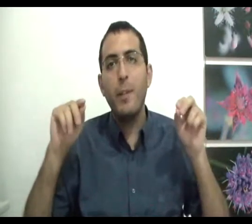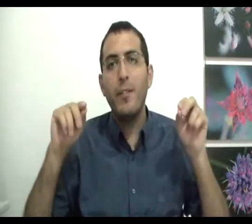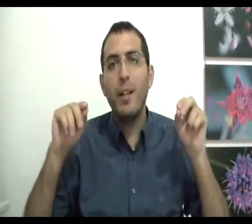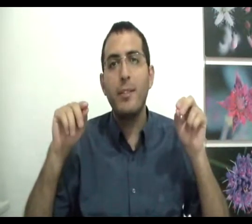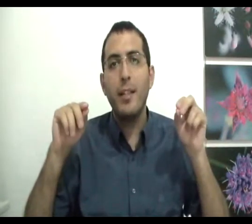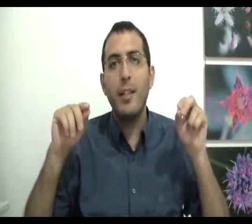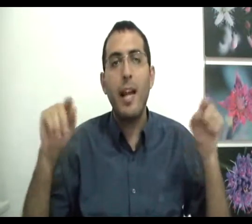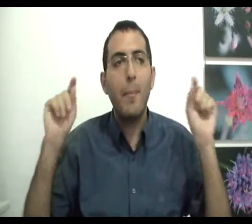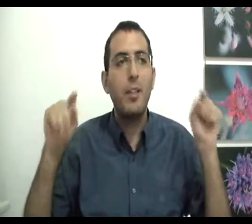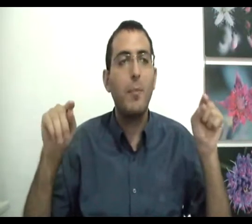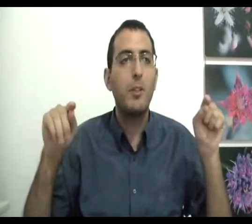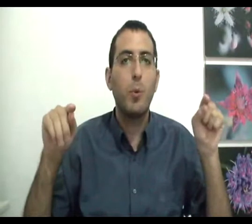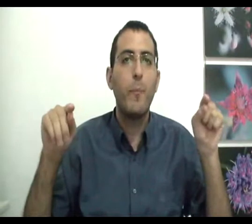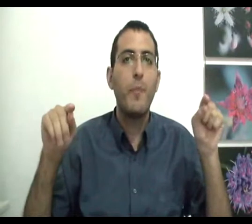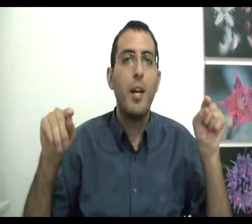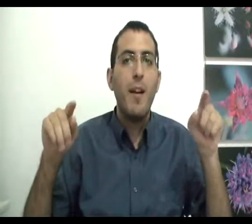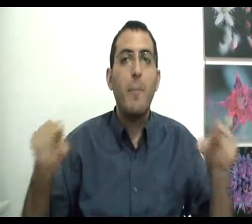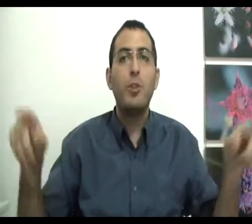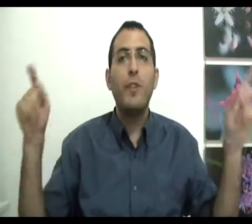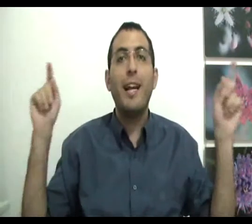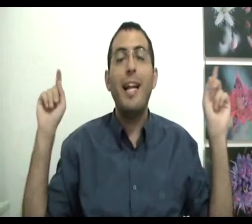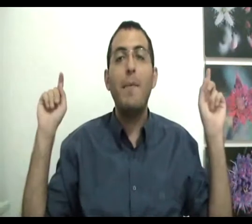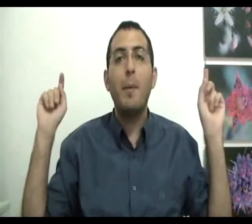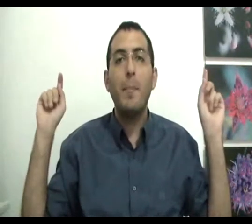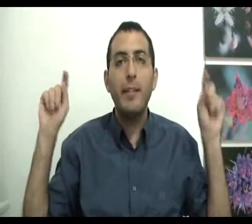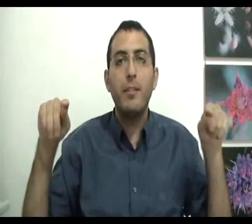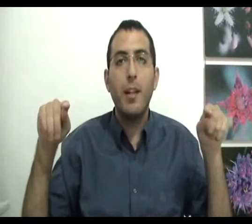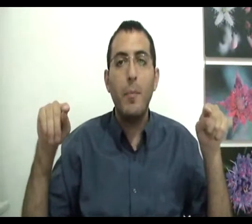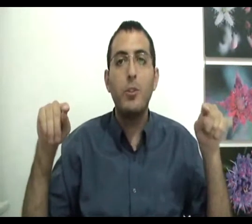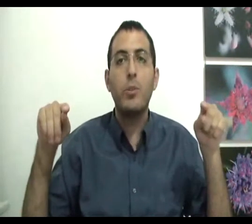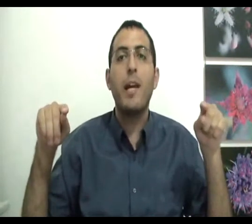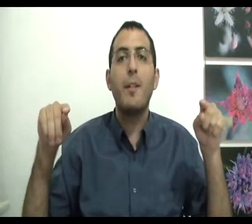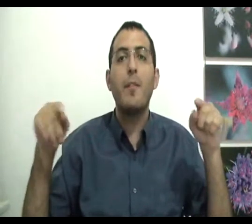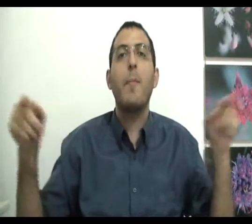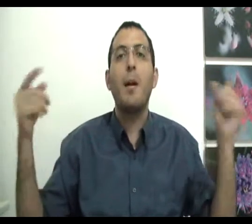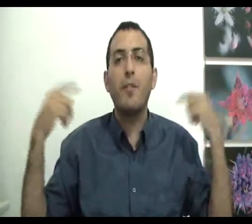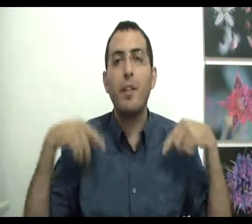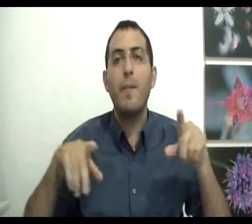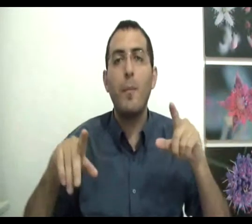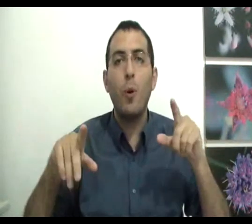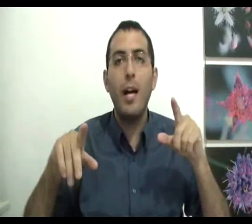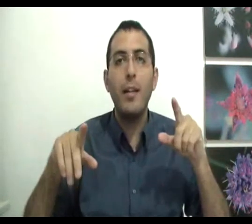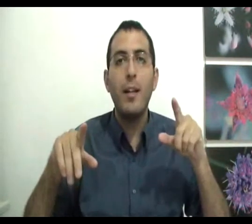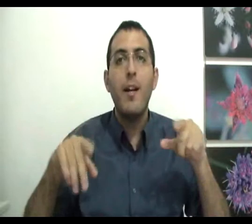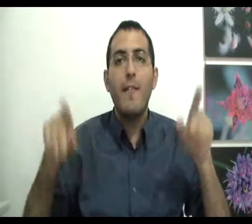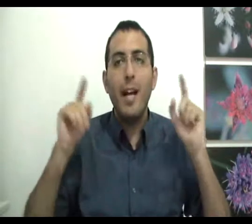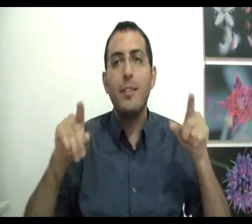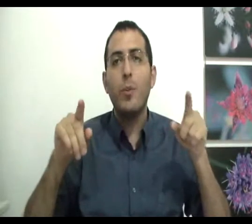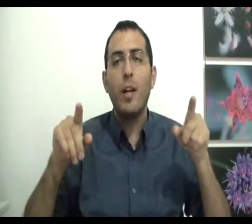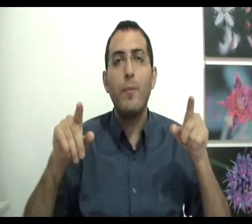בדבר הזה יהיה אמיתי עם עצמו ובסוף יגלה למה באמת המציאות קיימת, וממלא הוא הבין גם למה הוא חי ואז יהיו לחיים